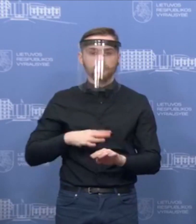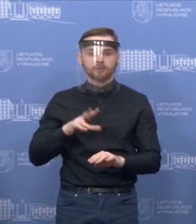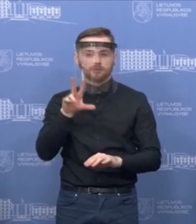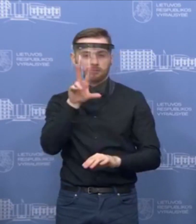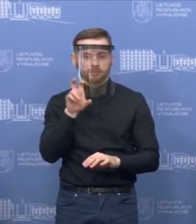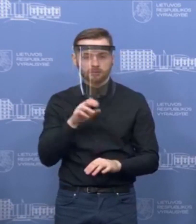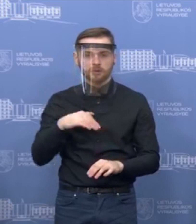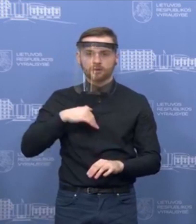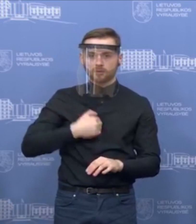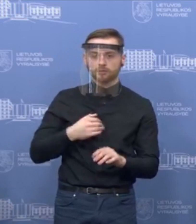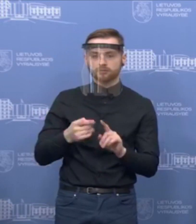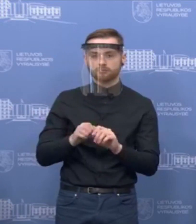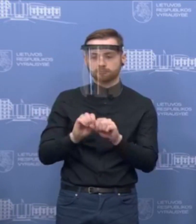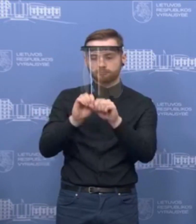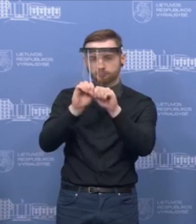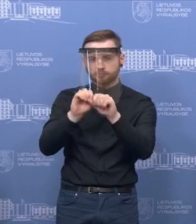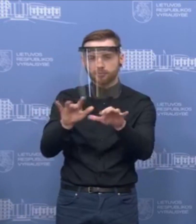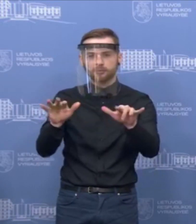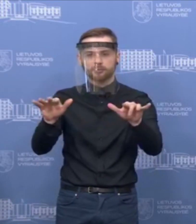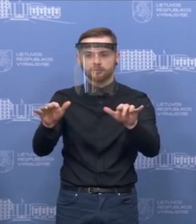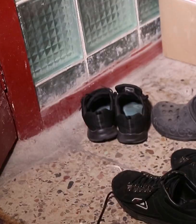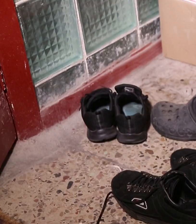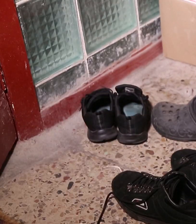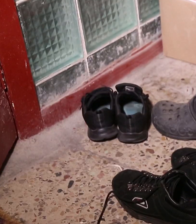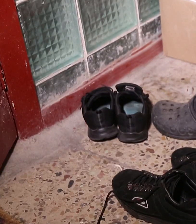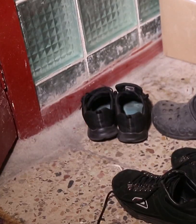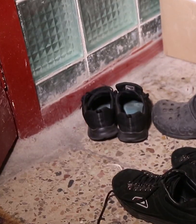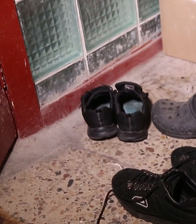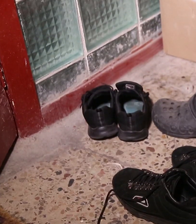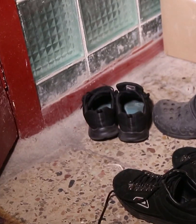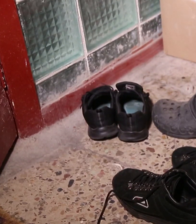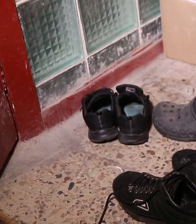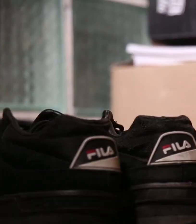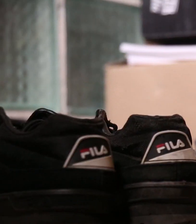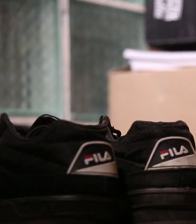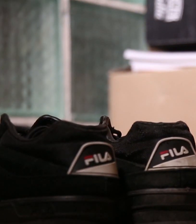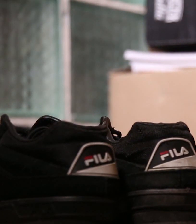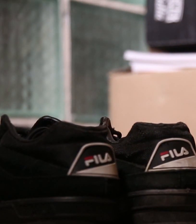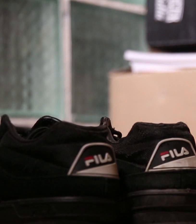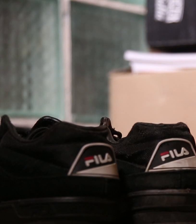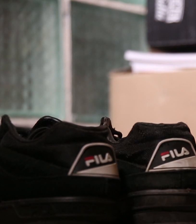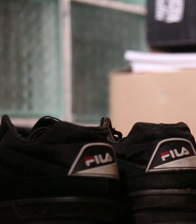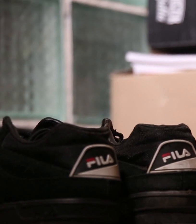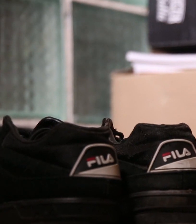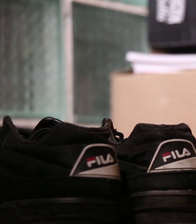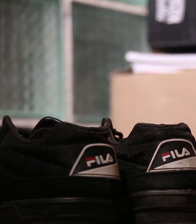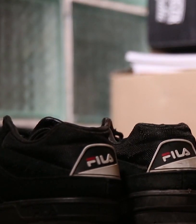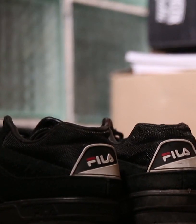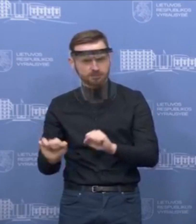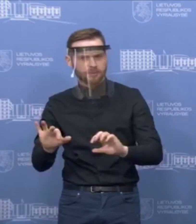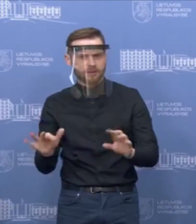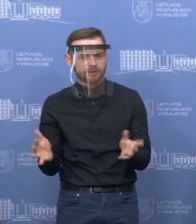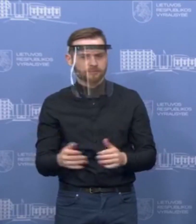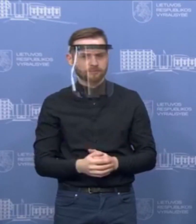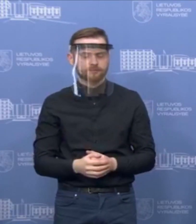jūsų nusileido lašelį. Tikrai galimybė užsikrėsti yra. O ar tikrai saugiau pareijus iš parko ar parduotuvės, bet jūs palikti už durų?